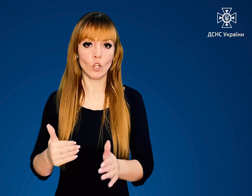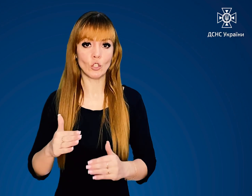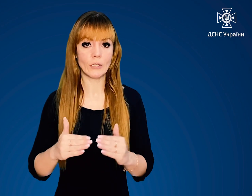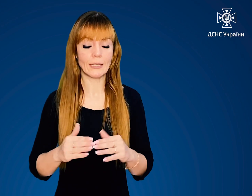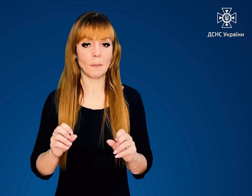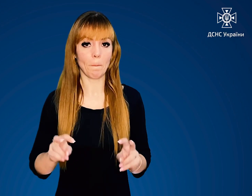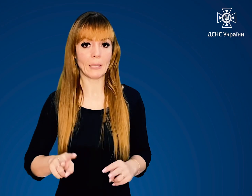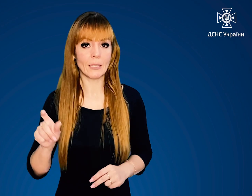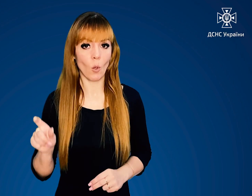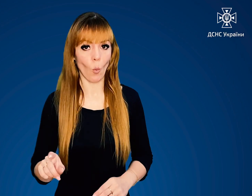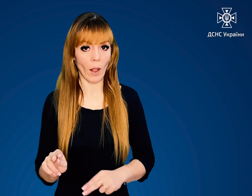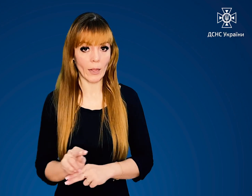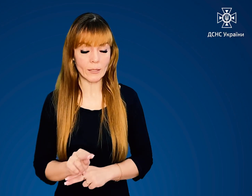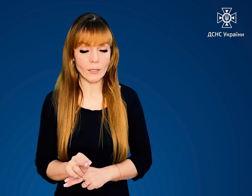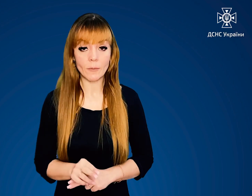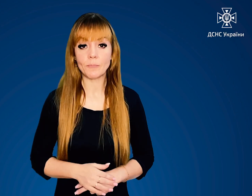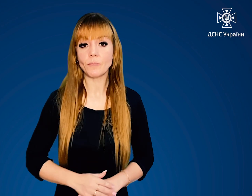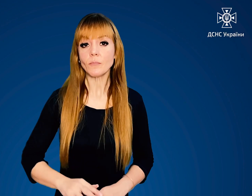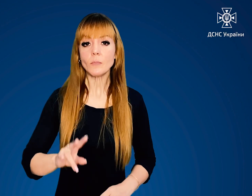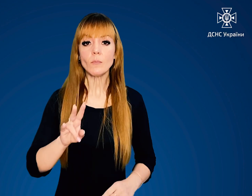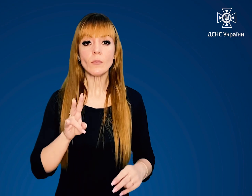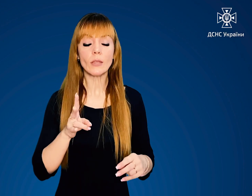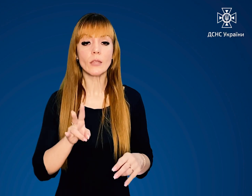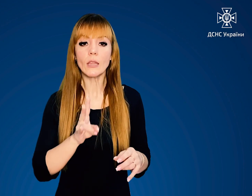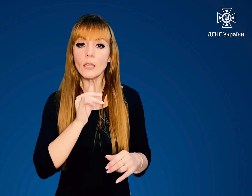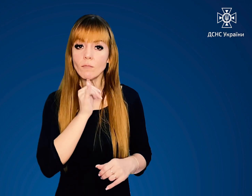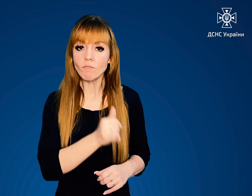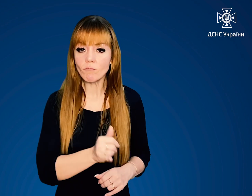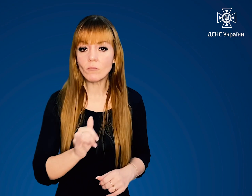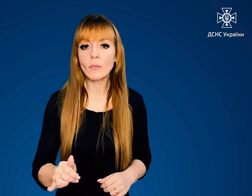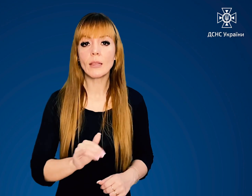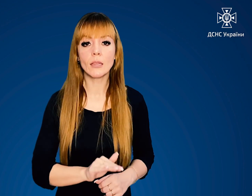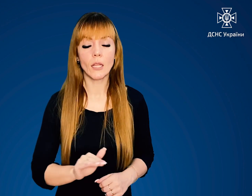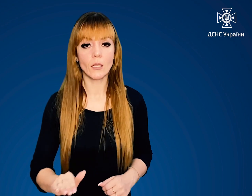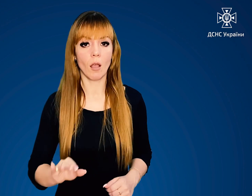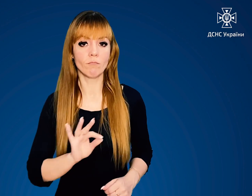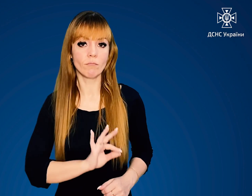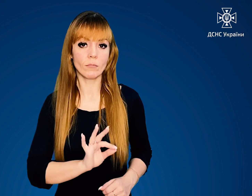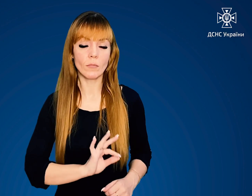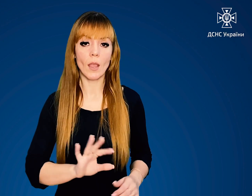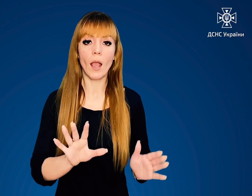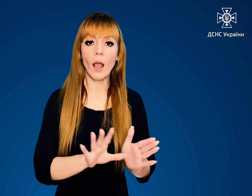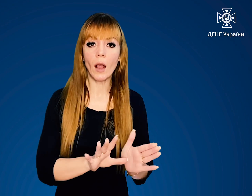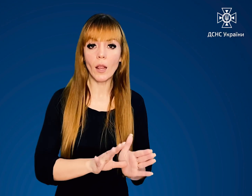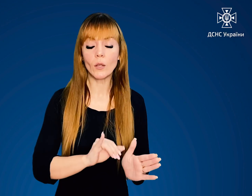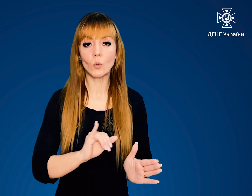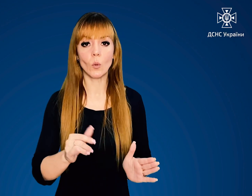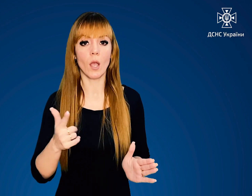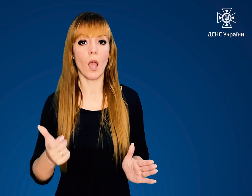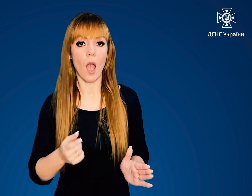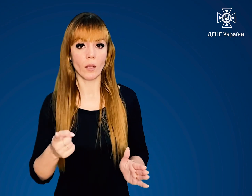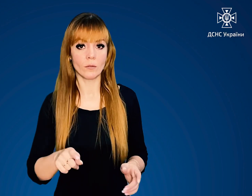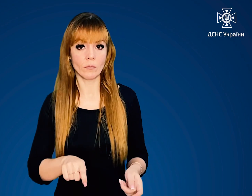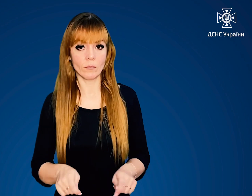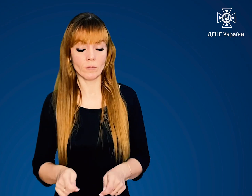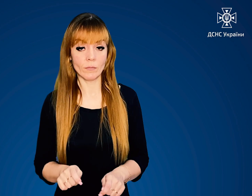викличте спеціаліста Не дозволяйте користуватися дітям електро- та газовими приладами